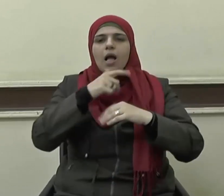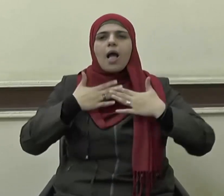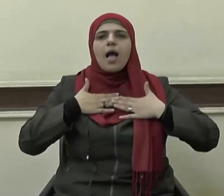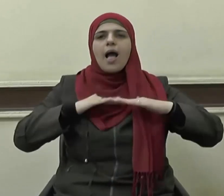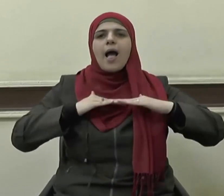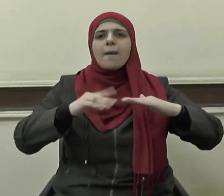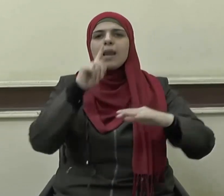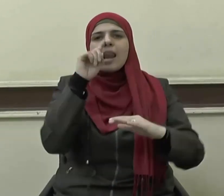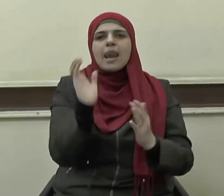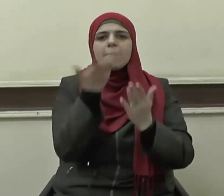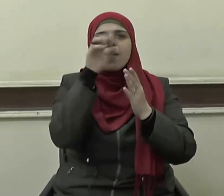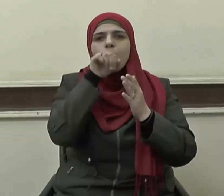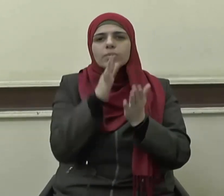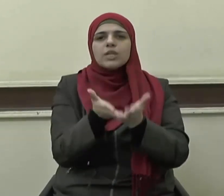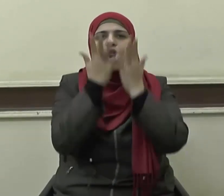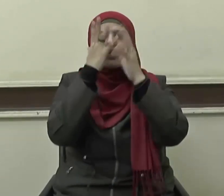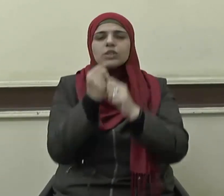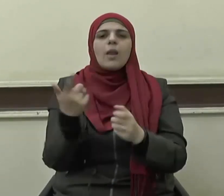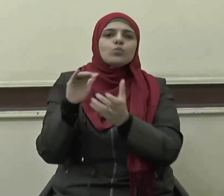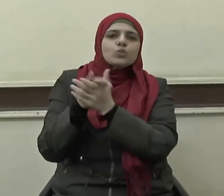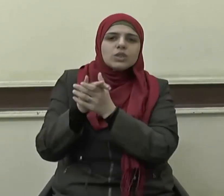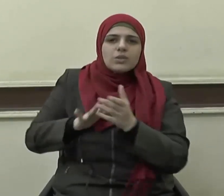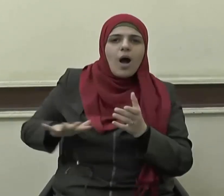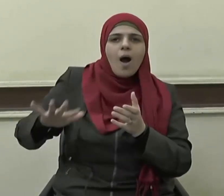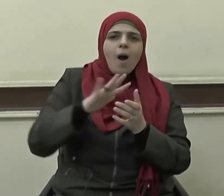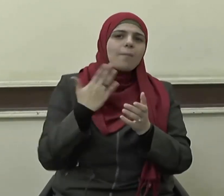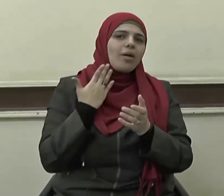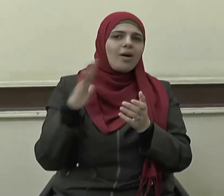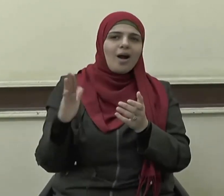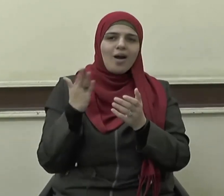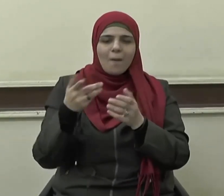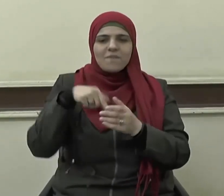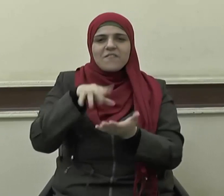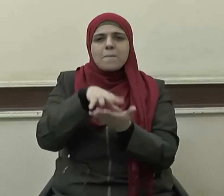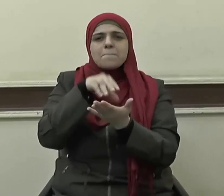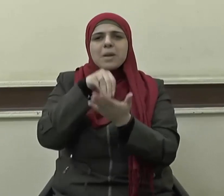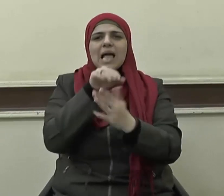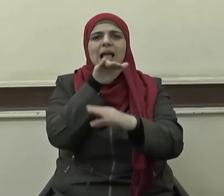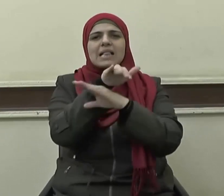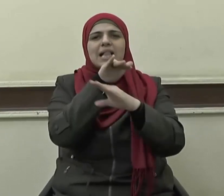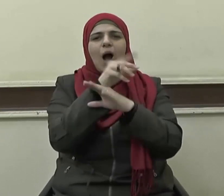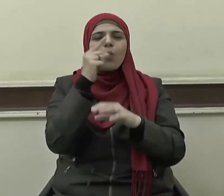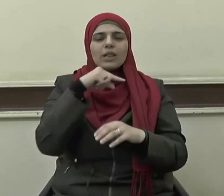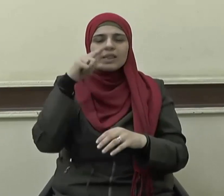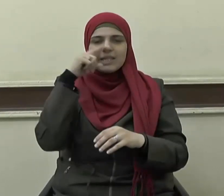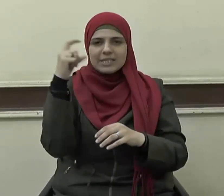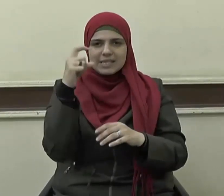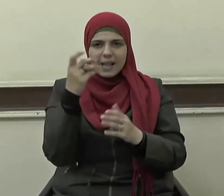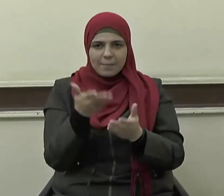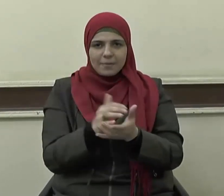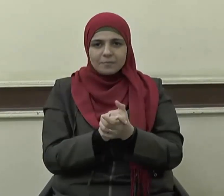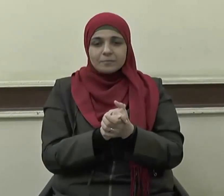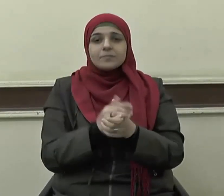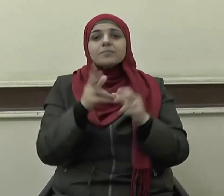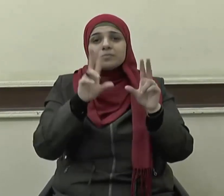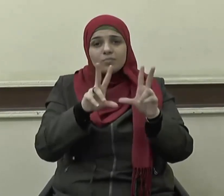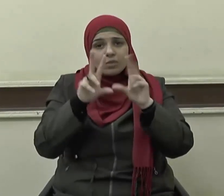عليه وسلم وصحابته الكرام في بداية الدعوة الإسلامية كما أمر النبي